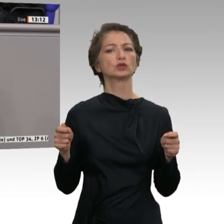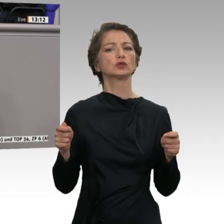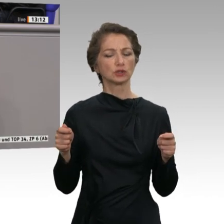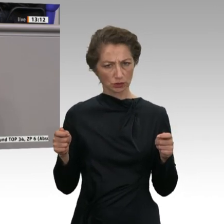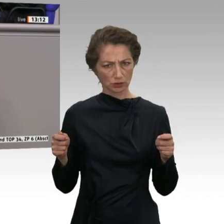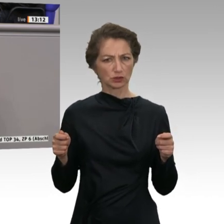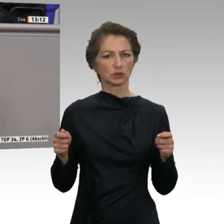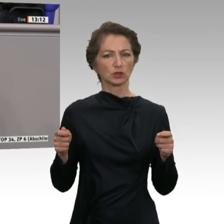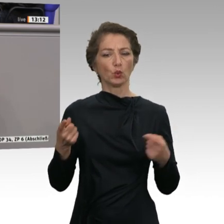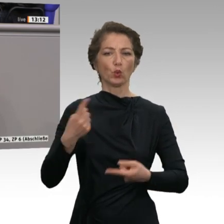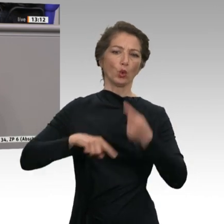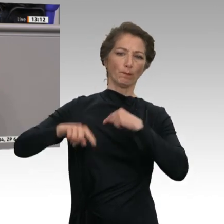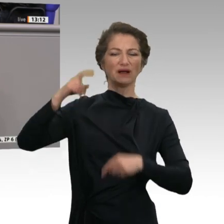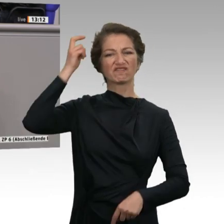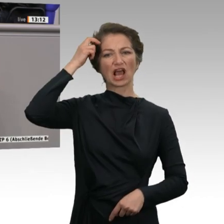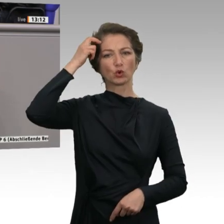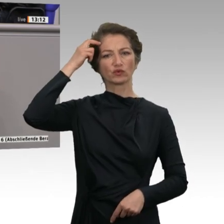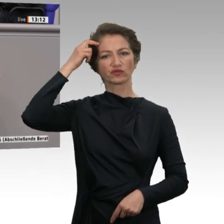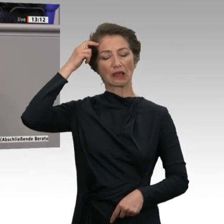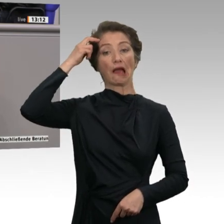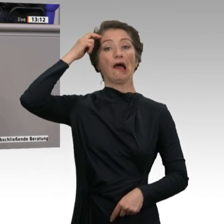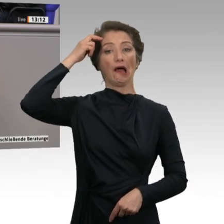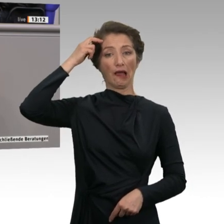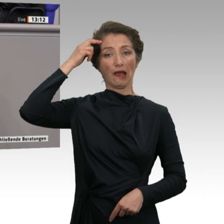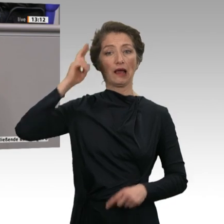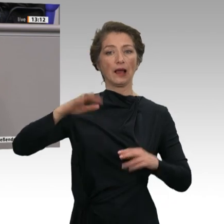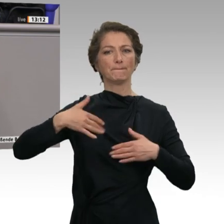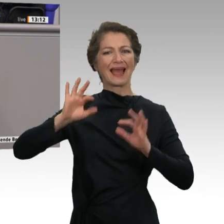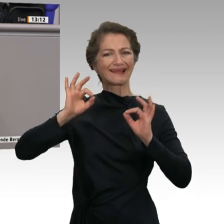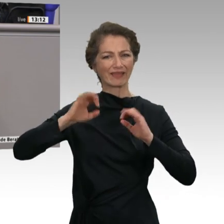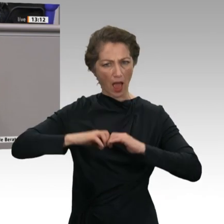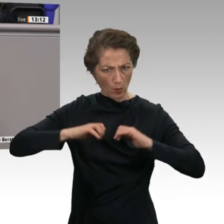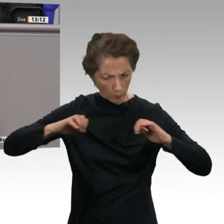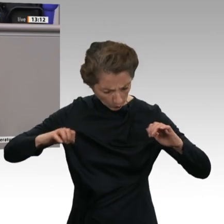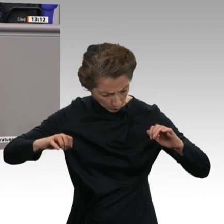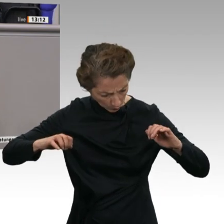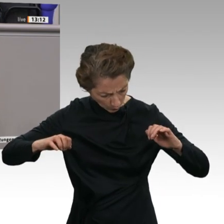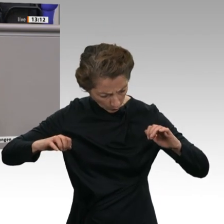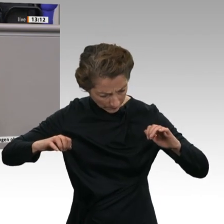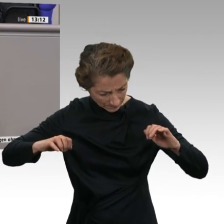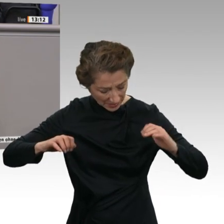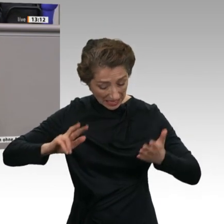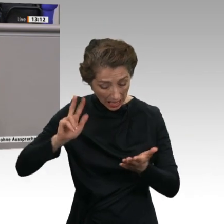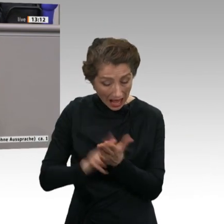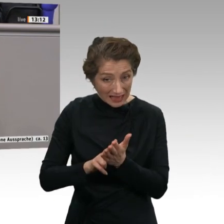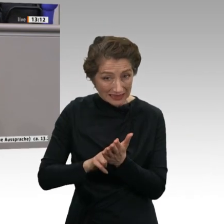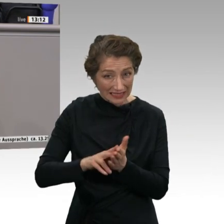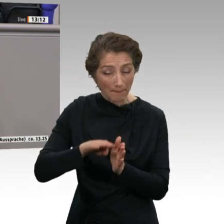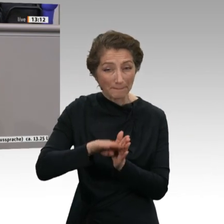Vernunft ein und ließ mich genauer hinsehen. Garantierte Mindestrente ohne vorher dafür zu arbeiten?